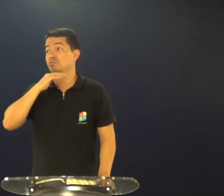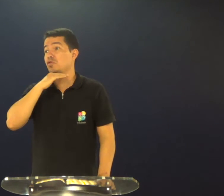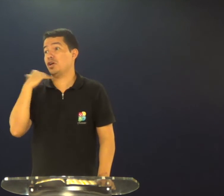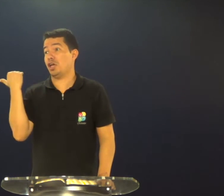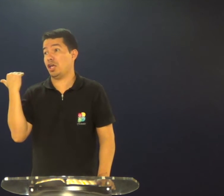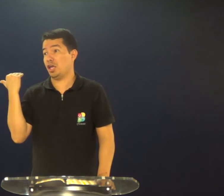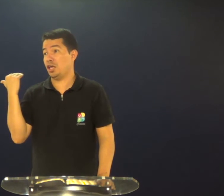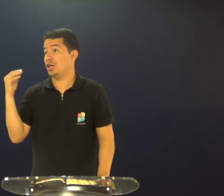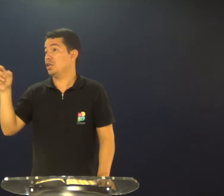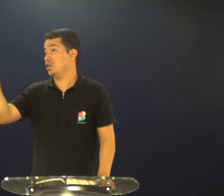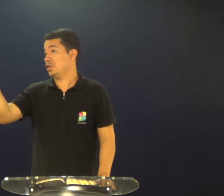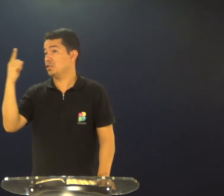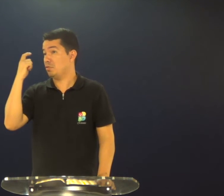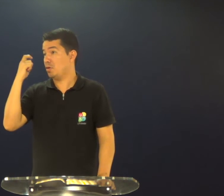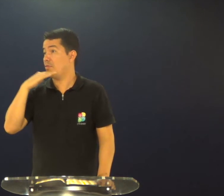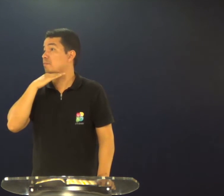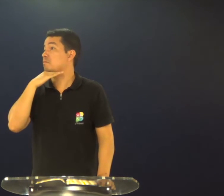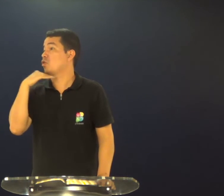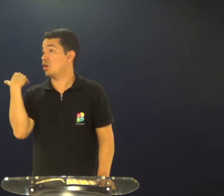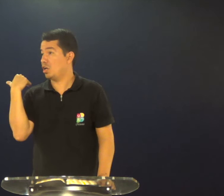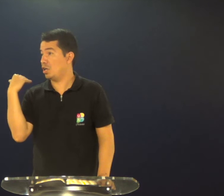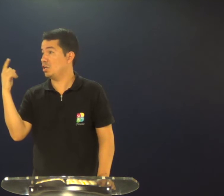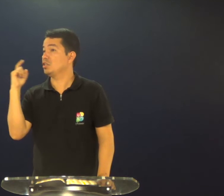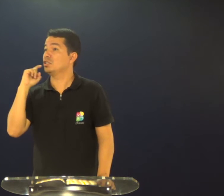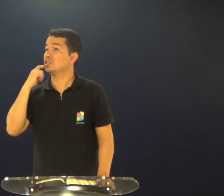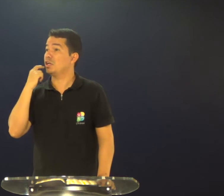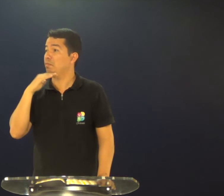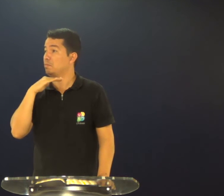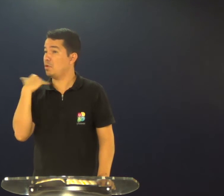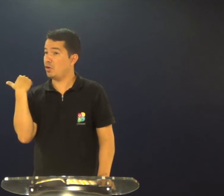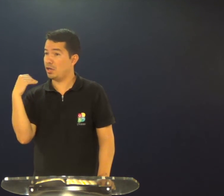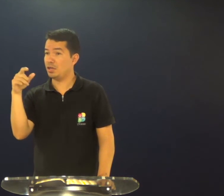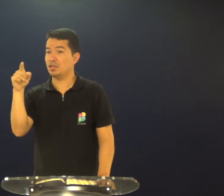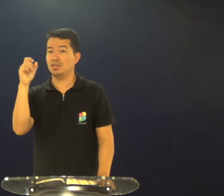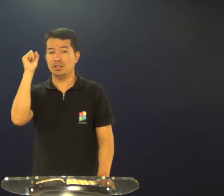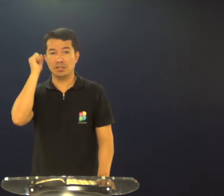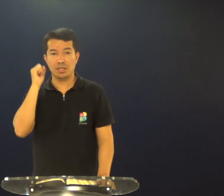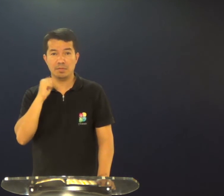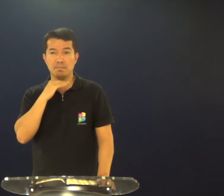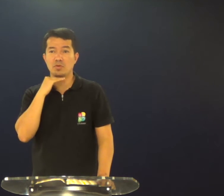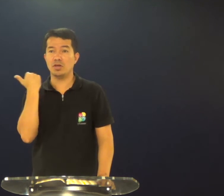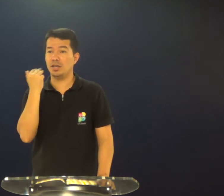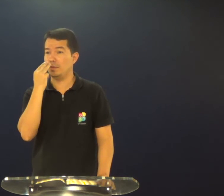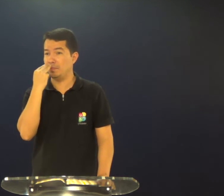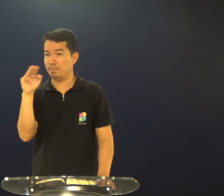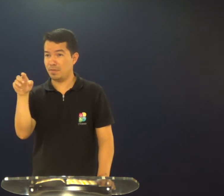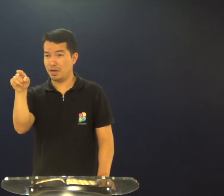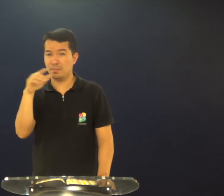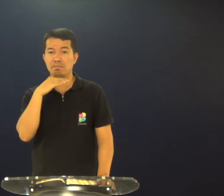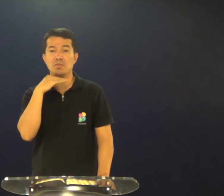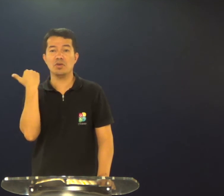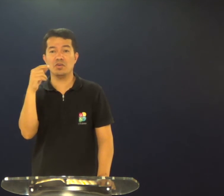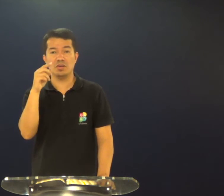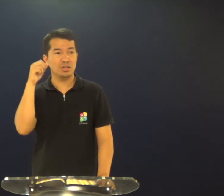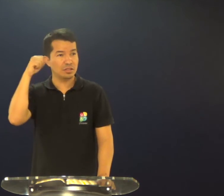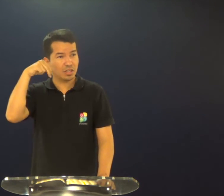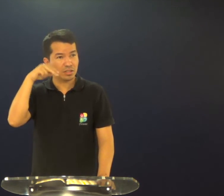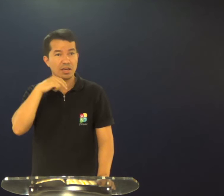porque eu vou morrer, Salomão vai morrer, Cleberson vai morrer, Sandra vai morrer, o Mauro,